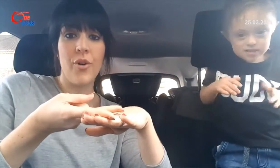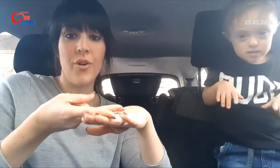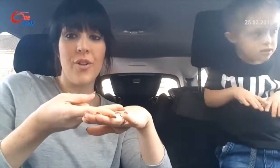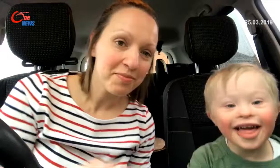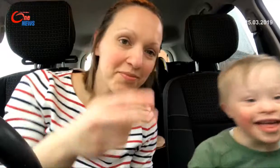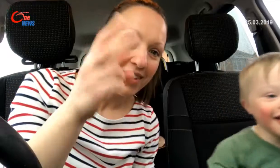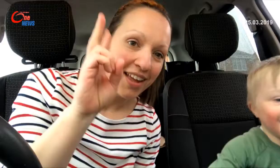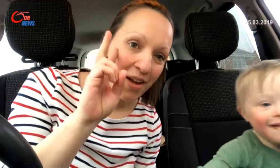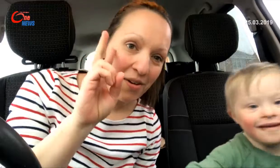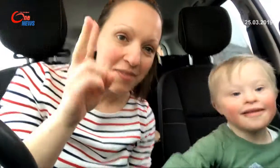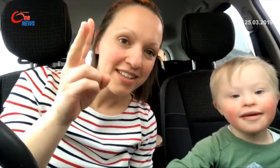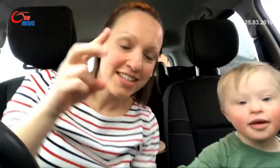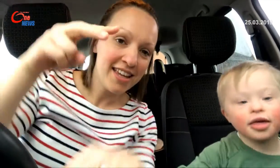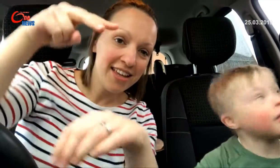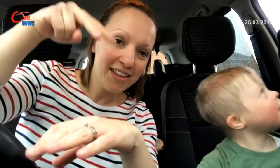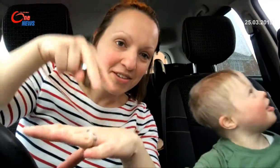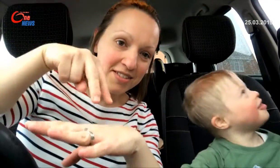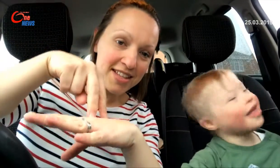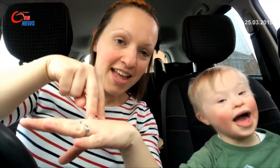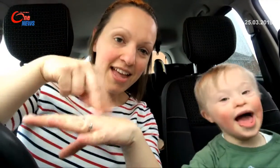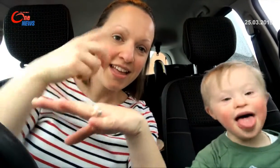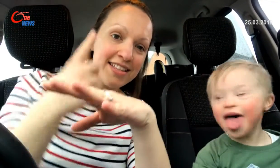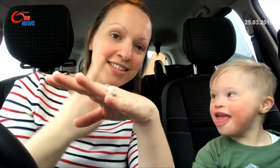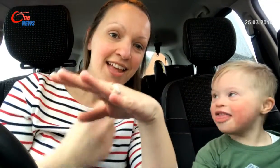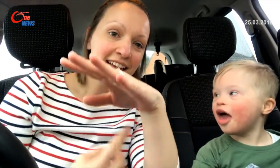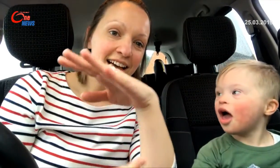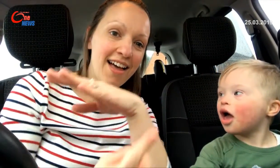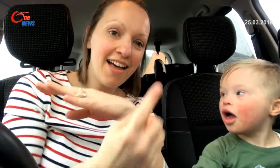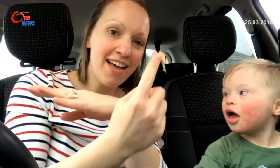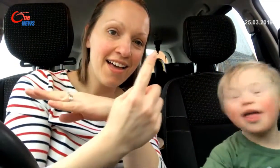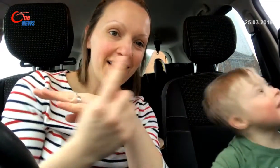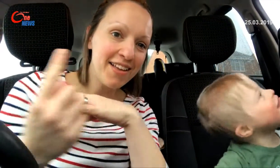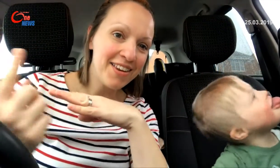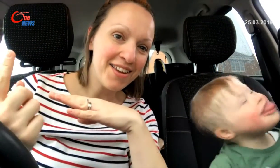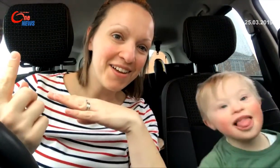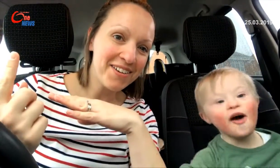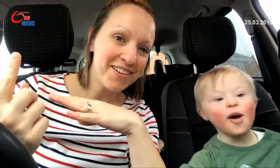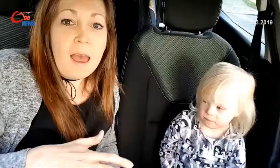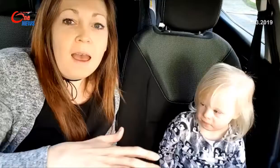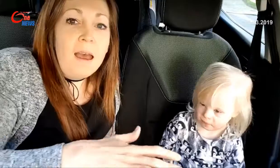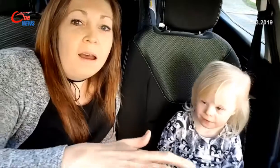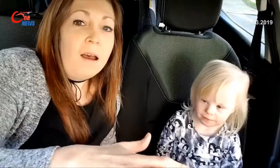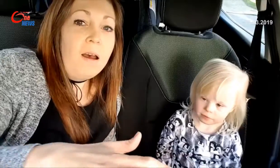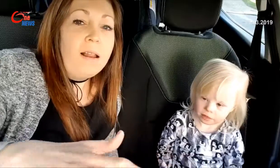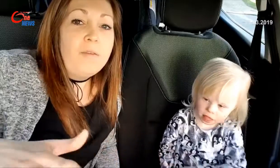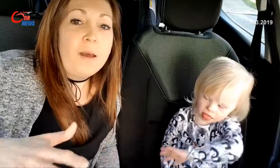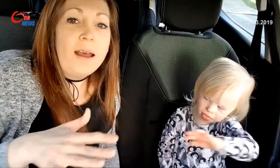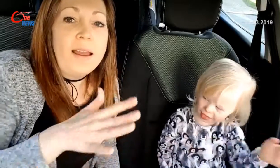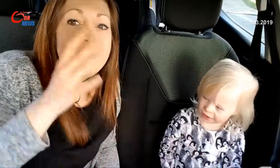Children, One Extra Qualmism Ini meraih lebih 5.5 juta tontonan di Youtube Kompilasi video ibu dan